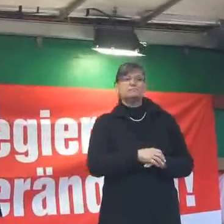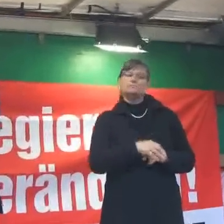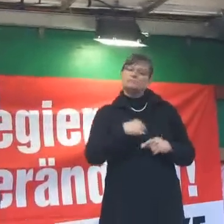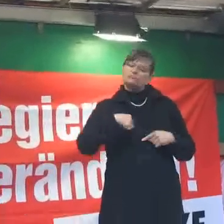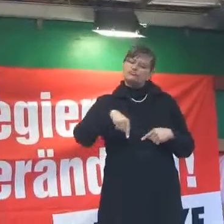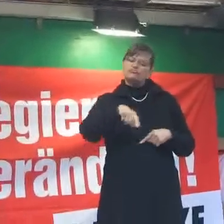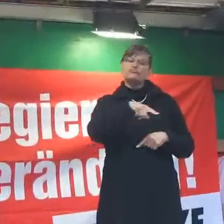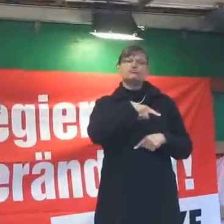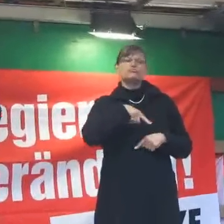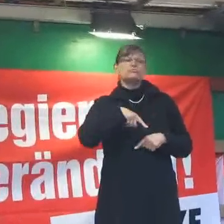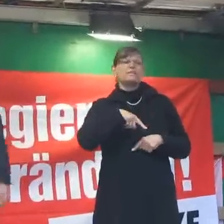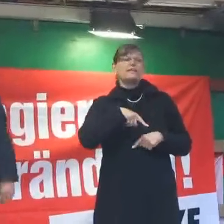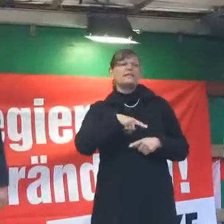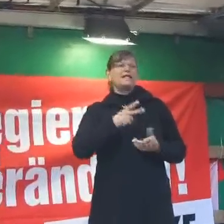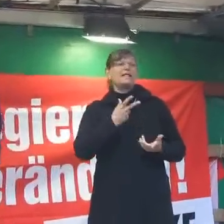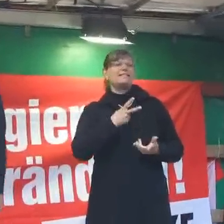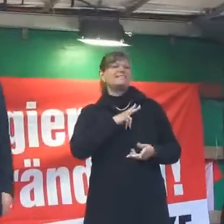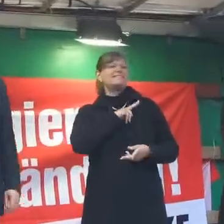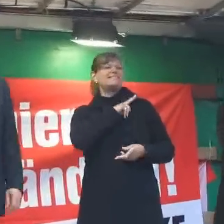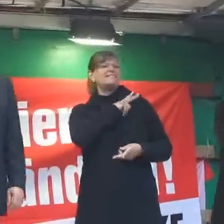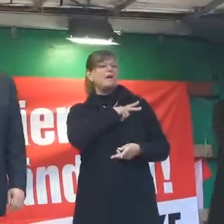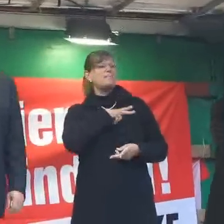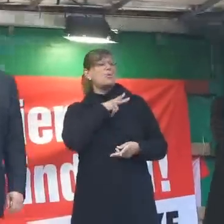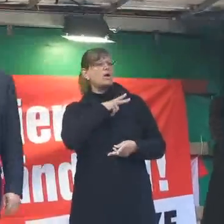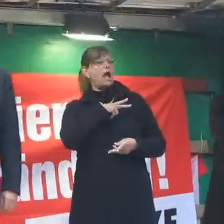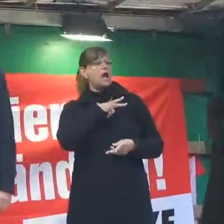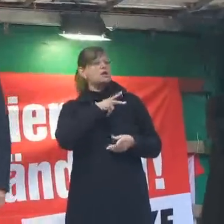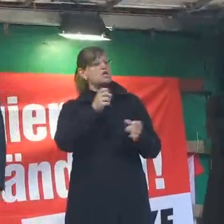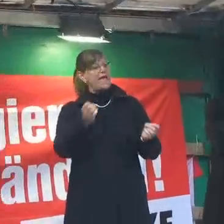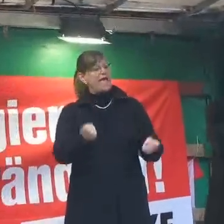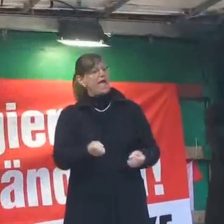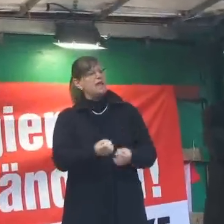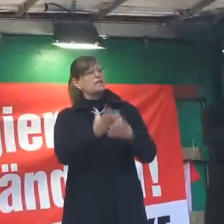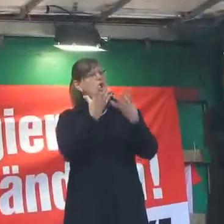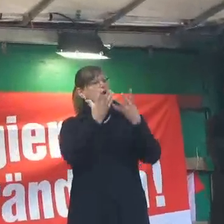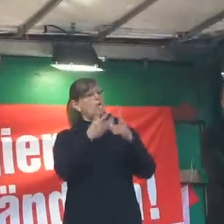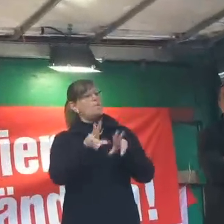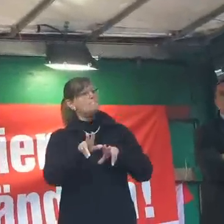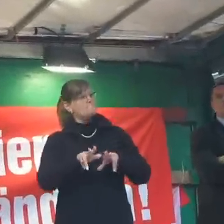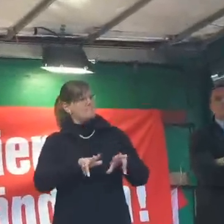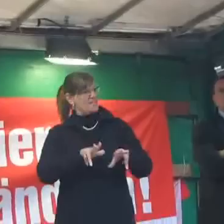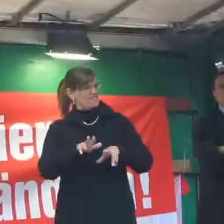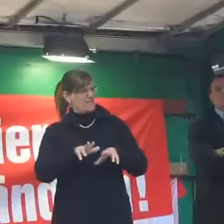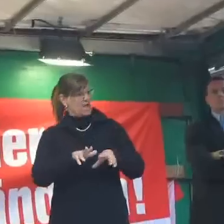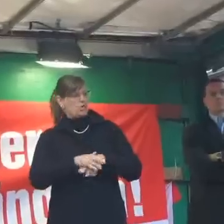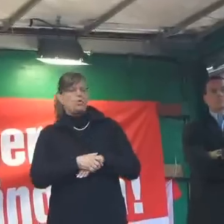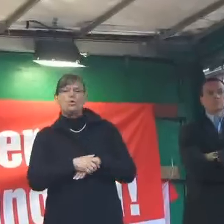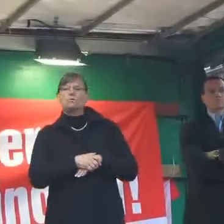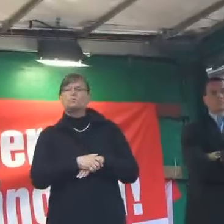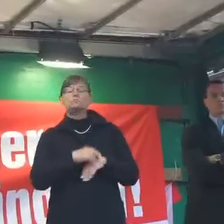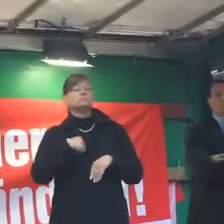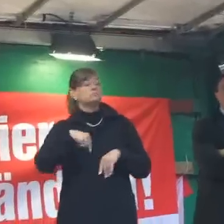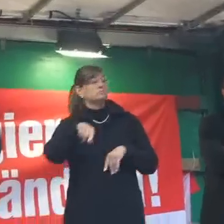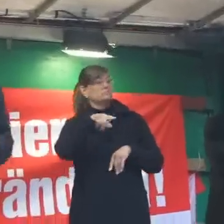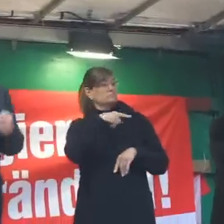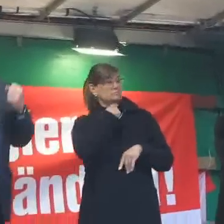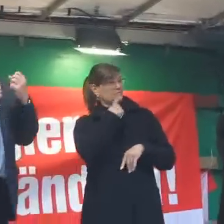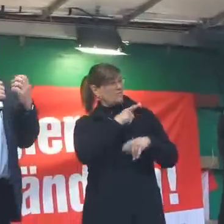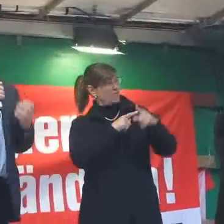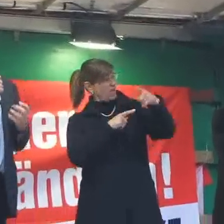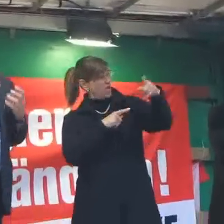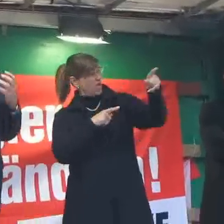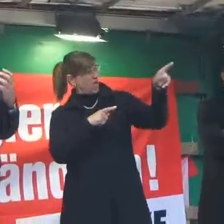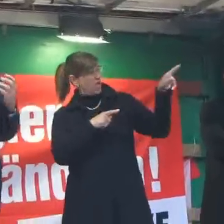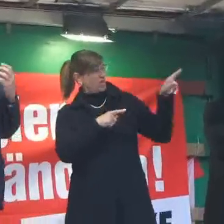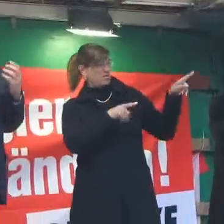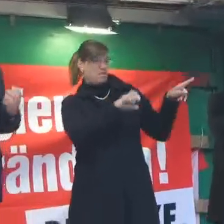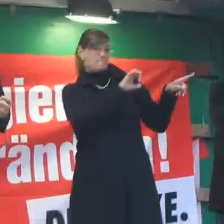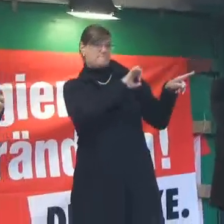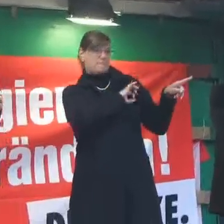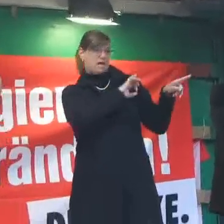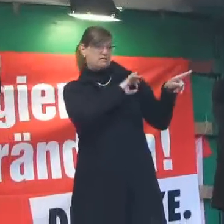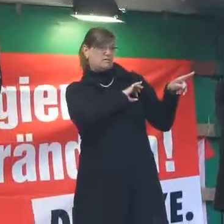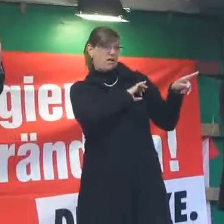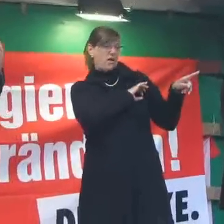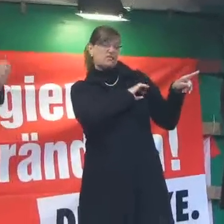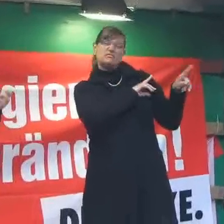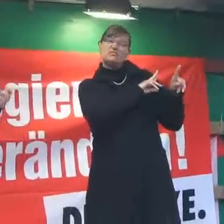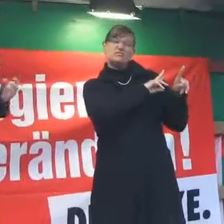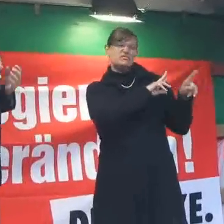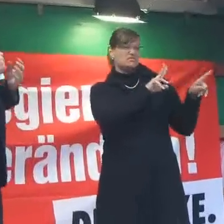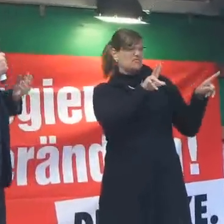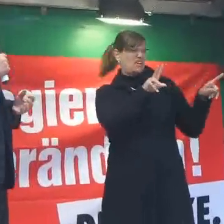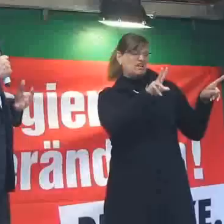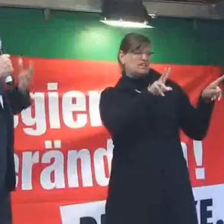demokratische Erneuerungsbewegungen und wir sagen, dass die anderen Parteien in diesem Sinne sich nicht als demokratische